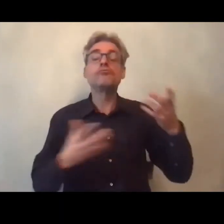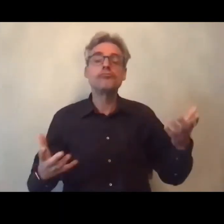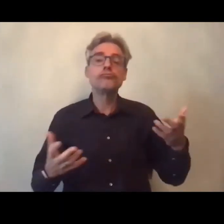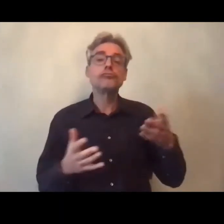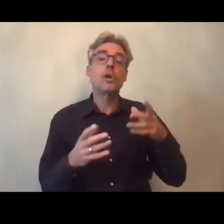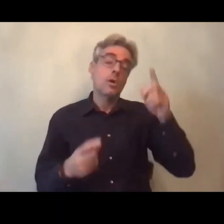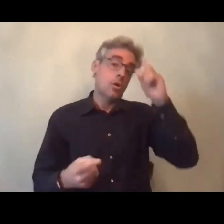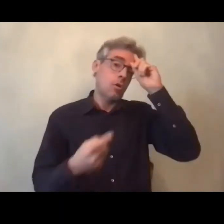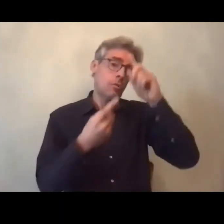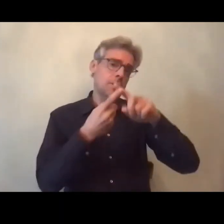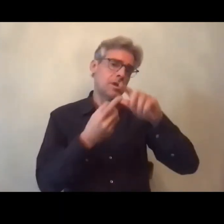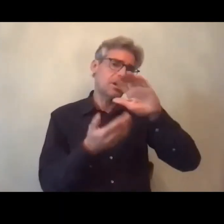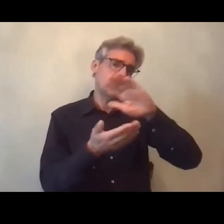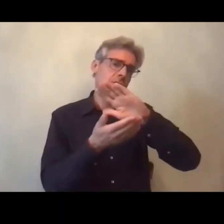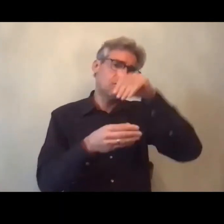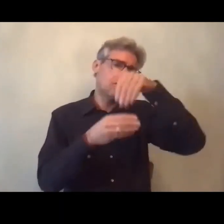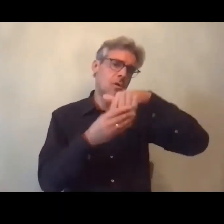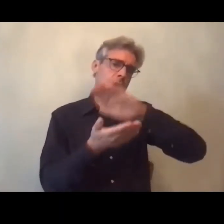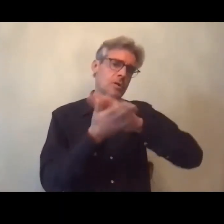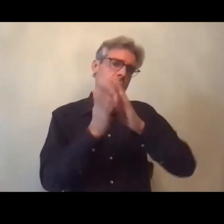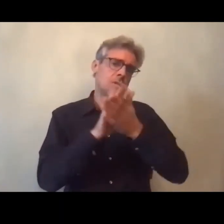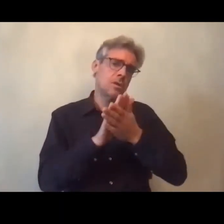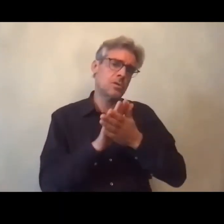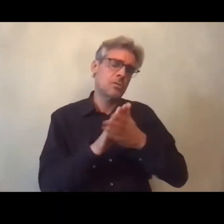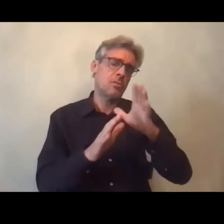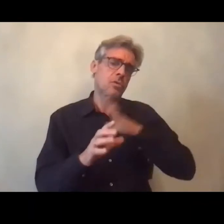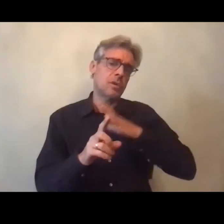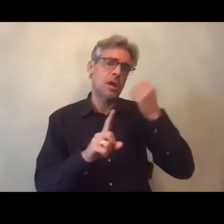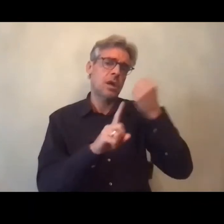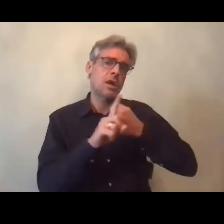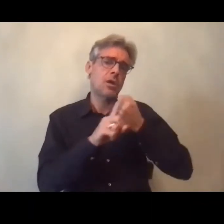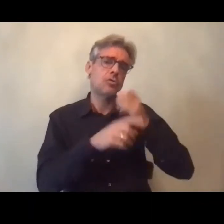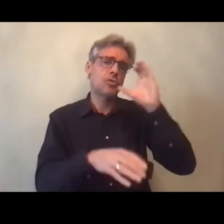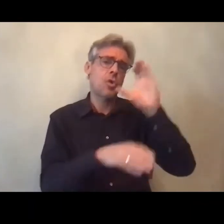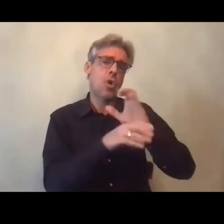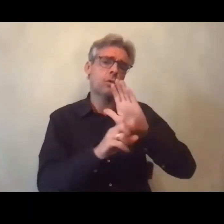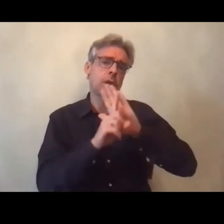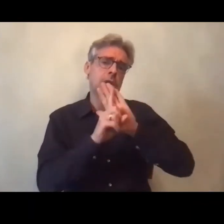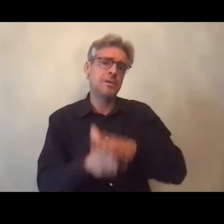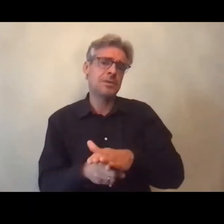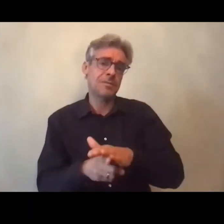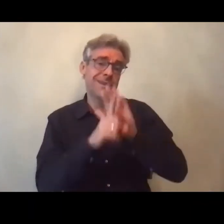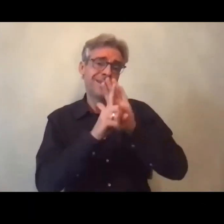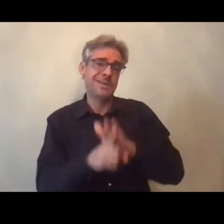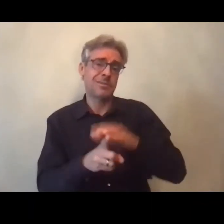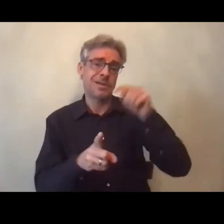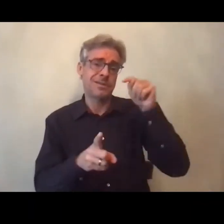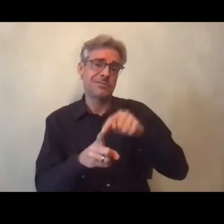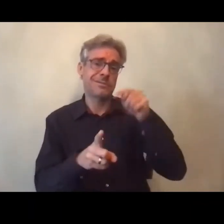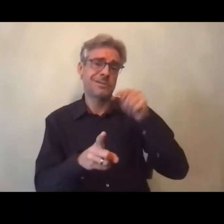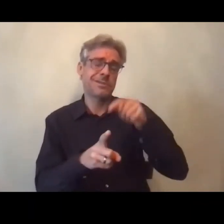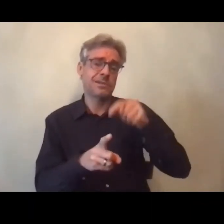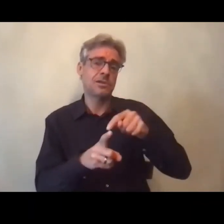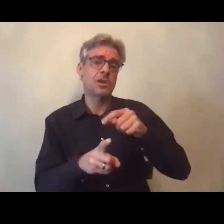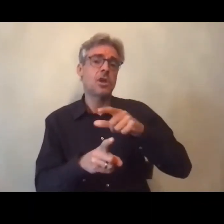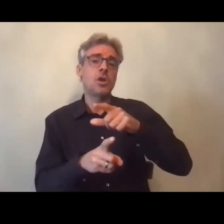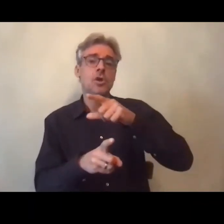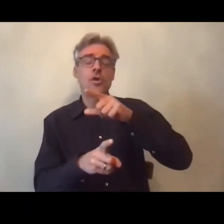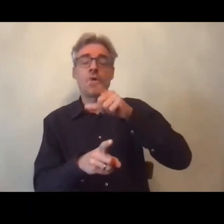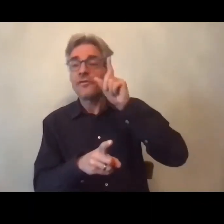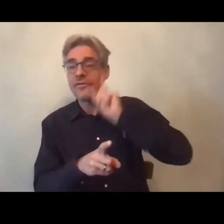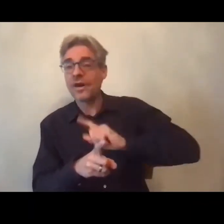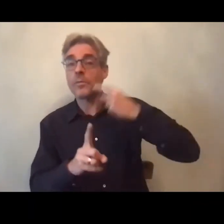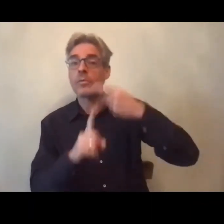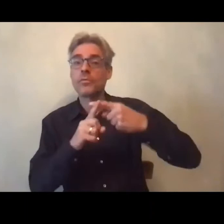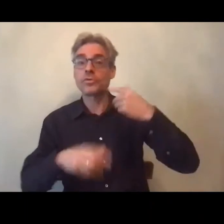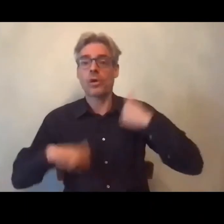objectifs associatifs nous avons la lutte contre toute forme de discrimination en particulier la double discrimination genre et handicap et